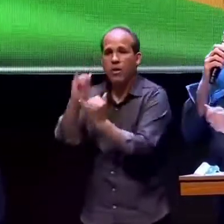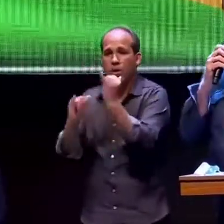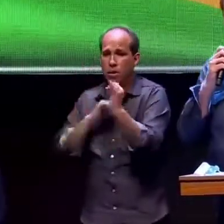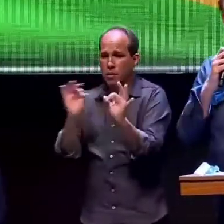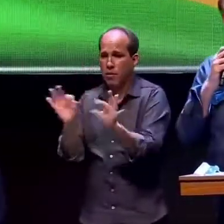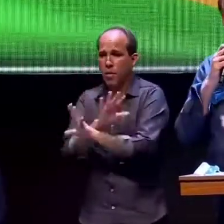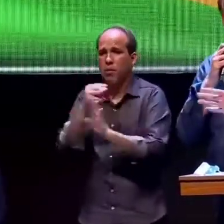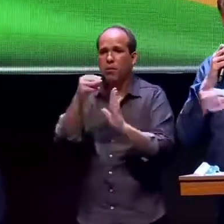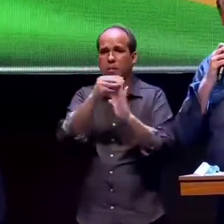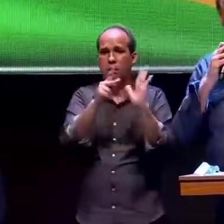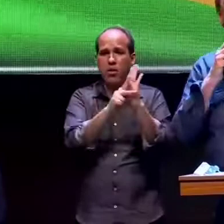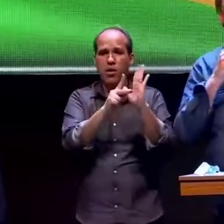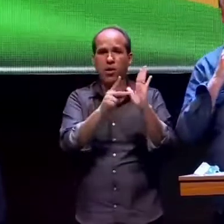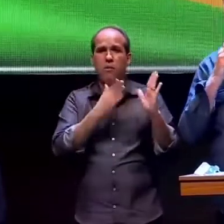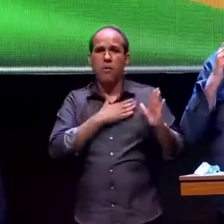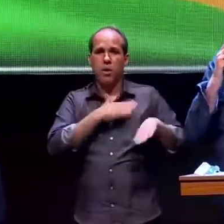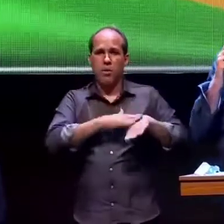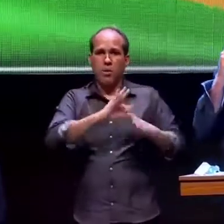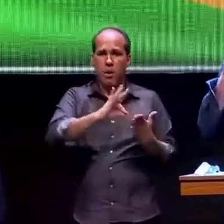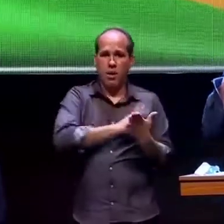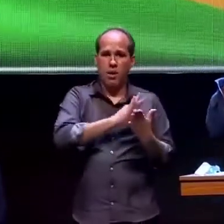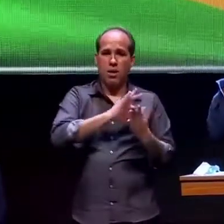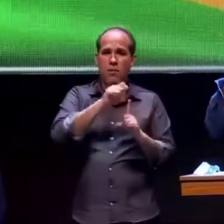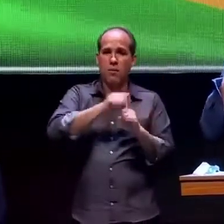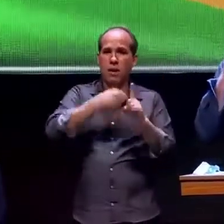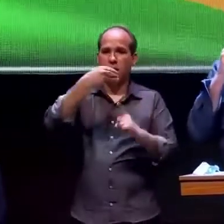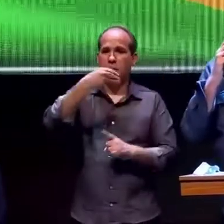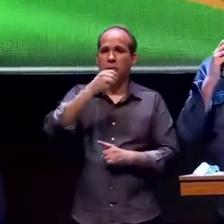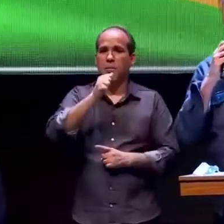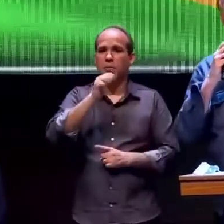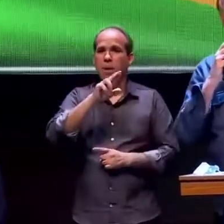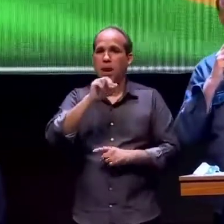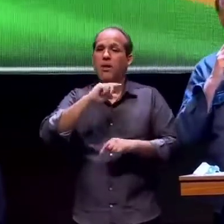provisória minha que nasceu em março depois transformou sem lei